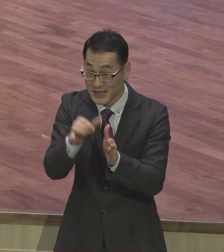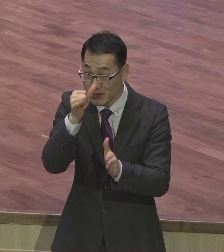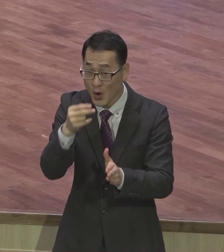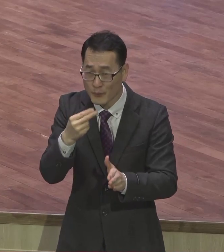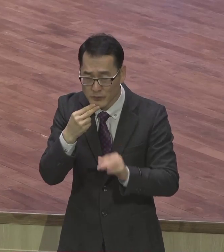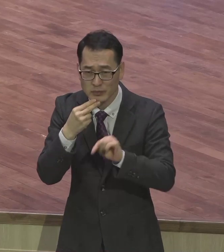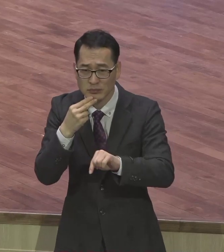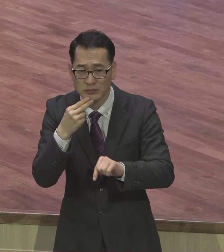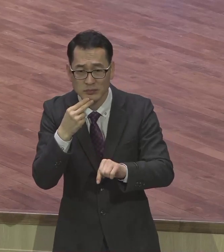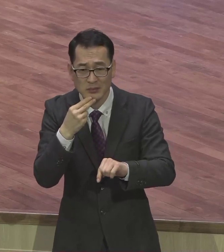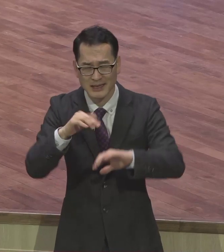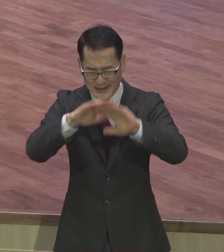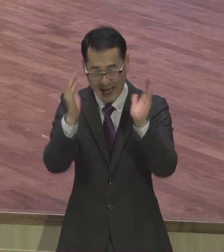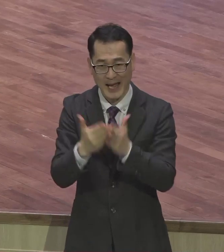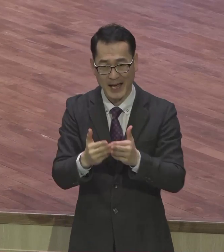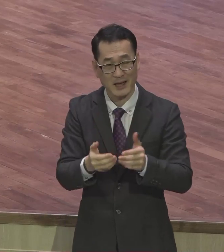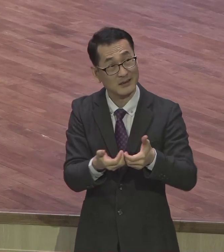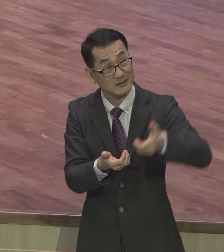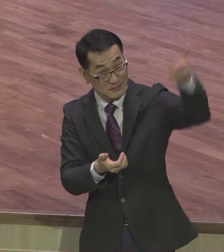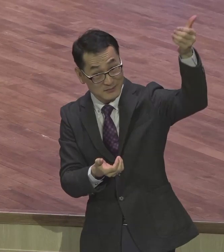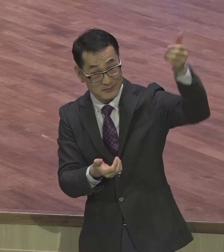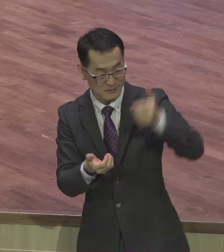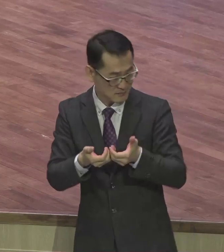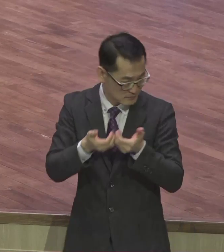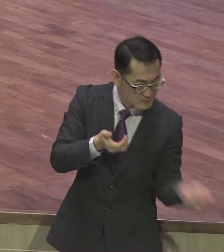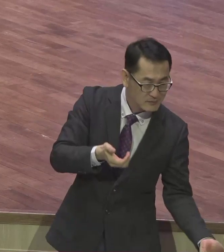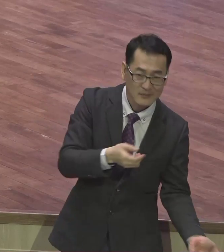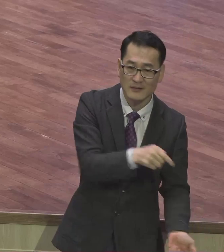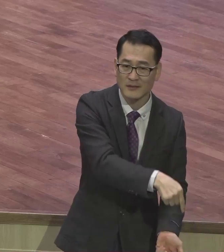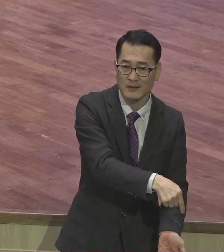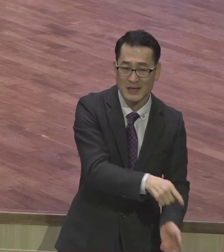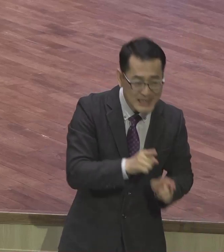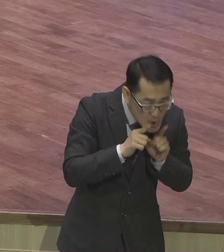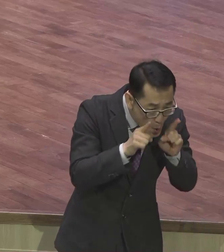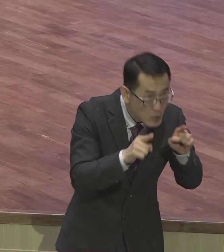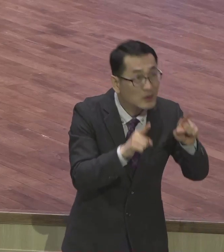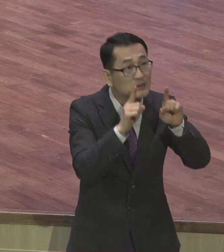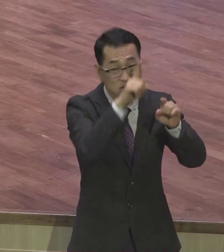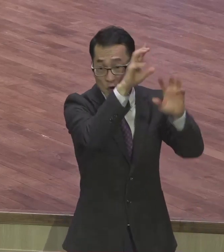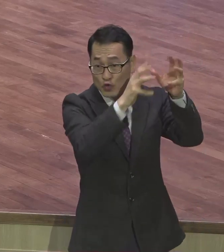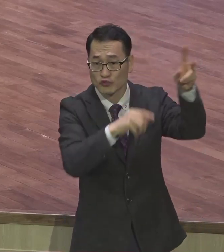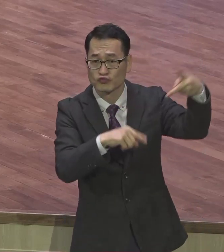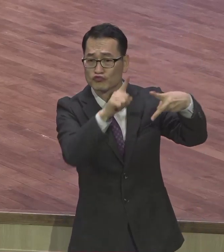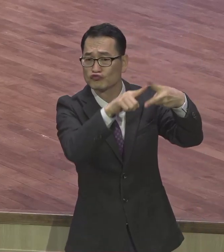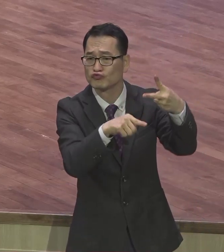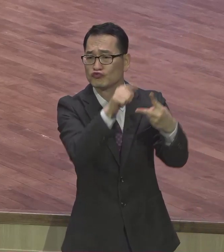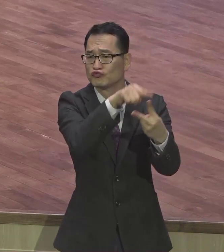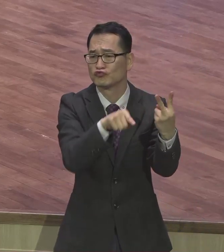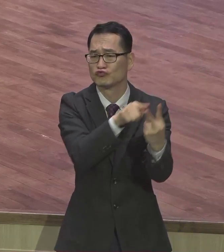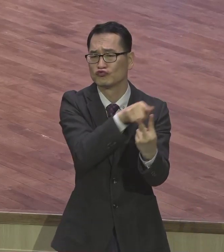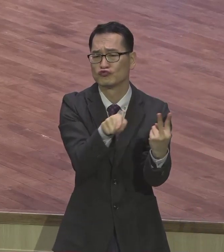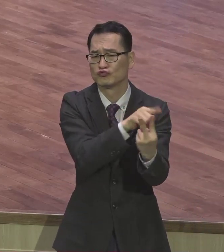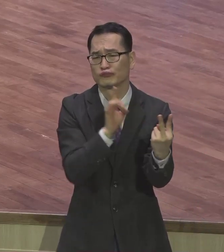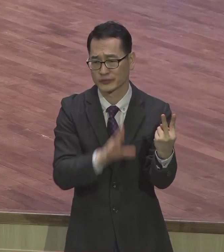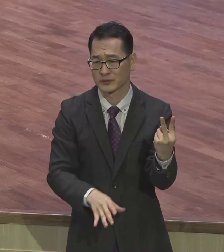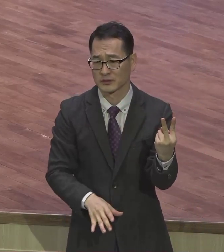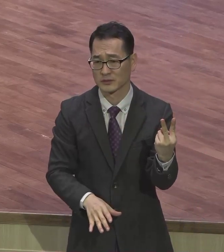영생으로 갔든 영벌로 갔든 갔든 말이에요. 그러니까 영생의 선물을 주기 위해서 여러분들을 오늘